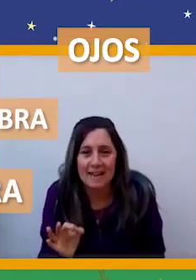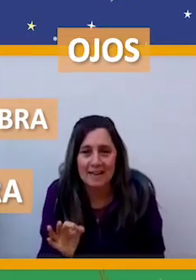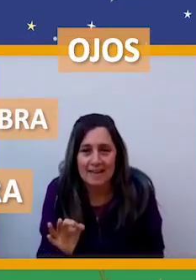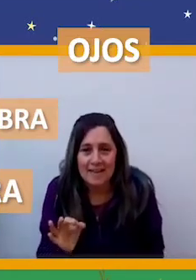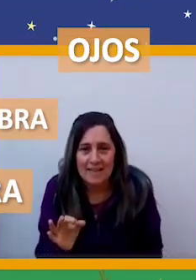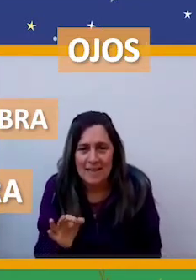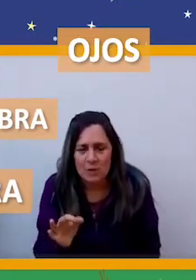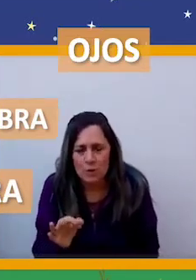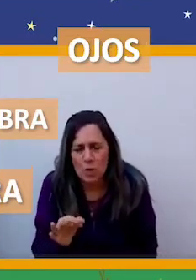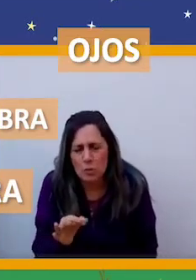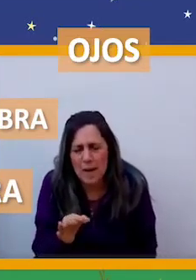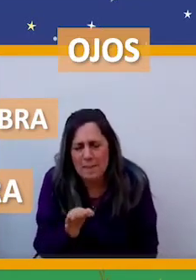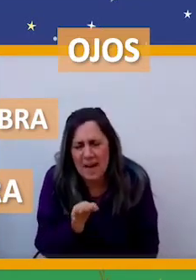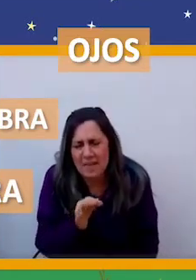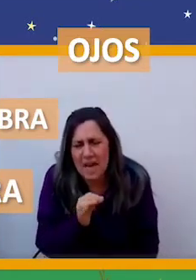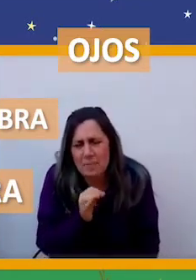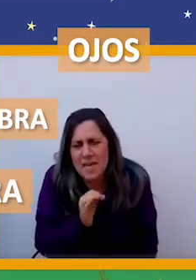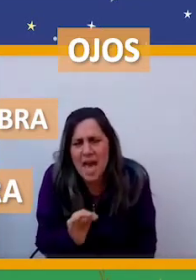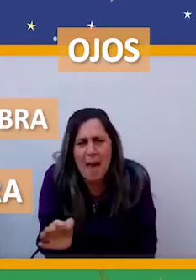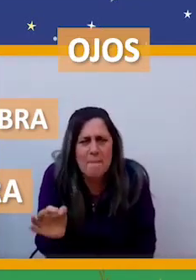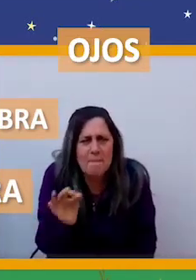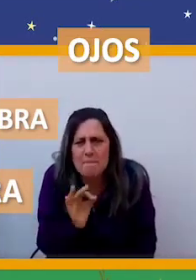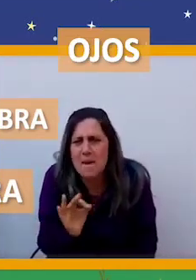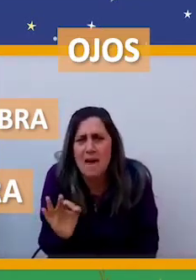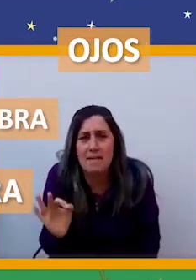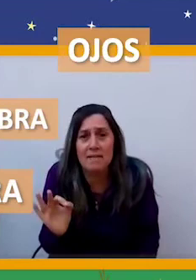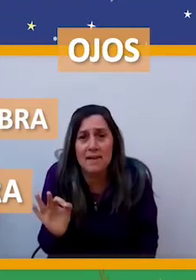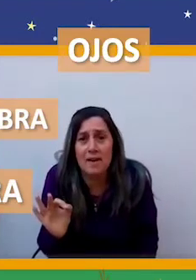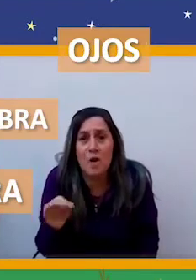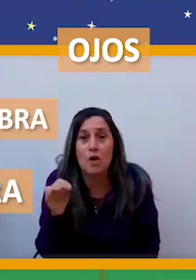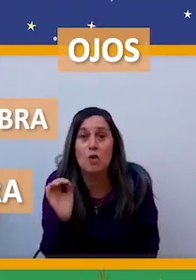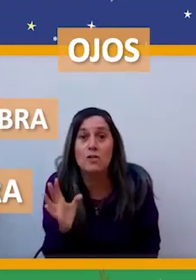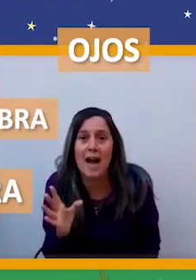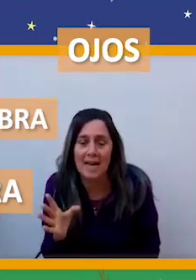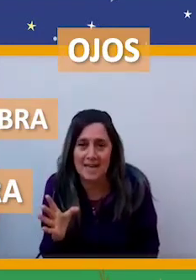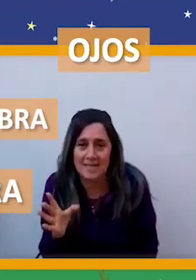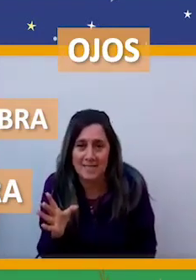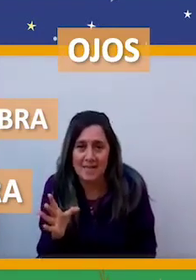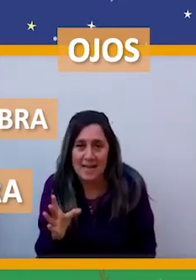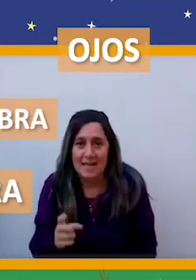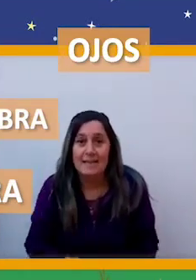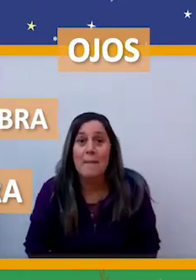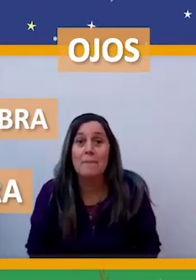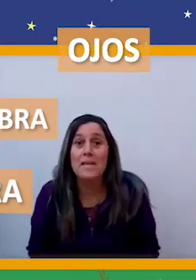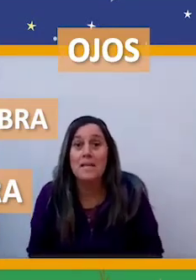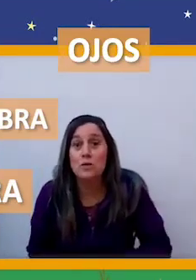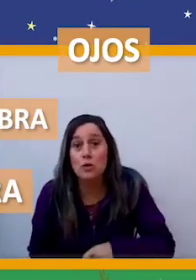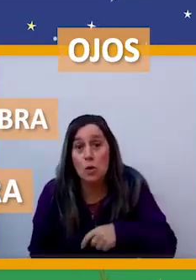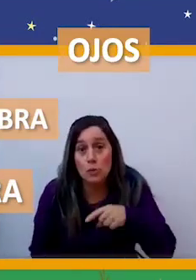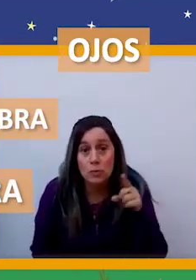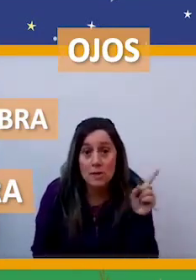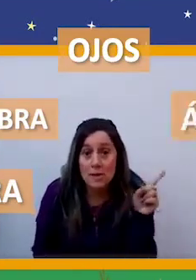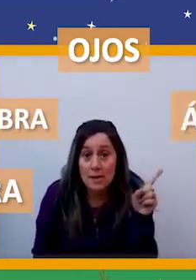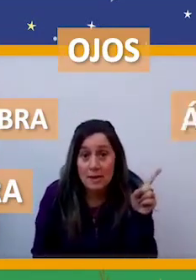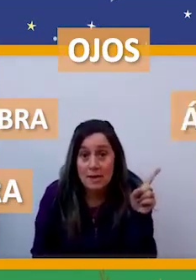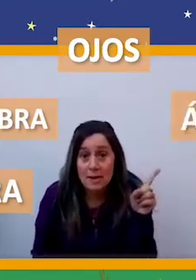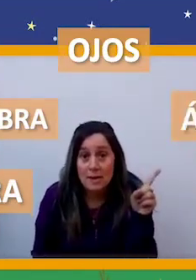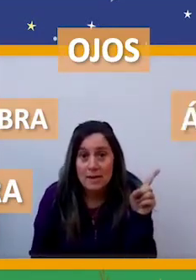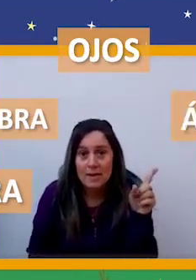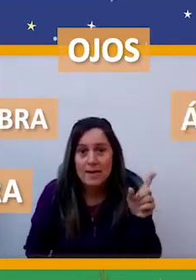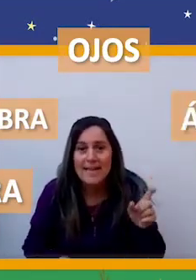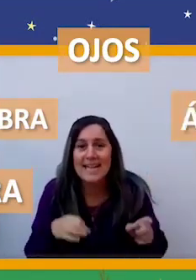ventana y entró una pradera bien verde con ganas. También entró un